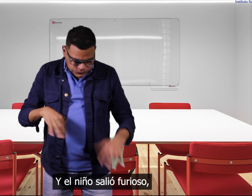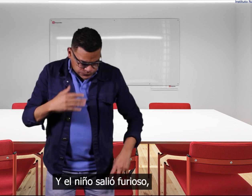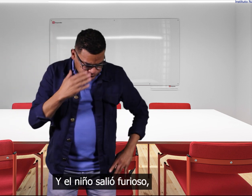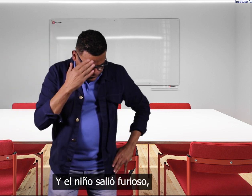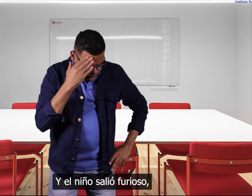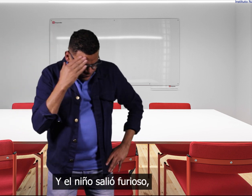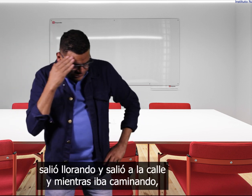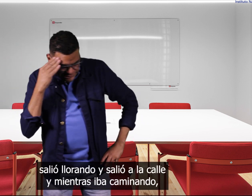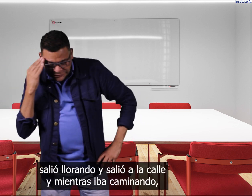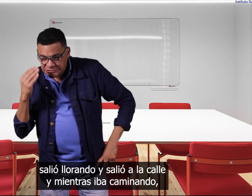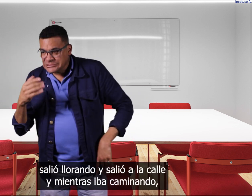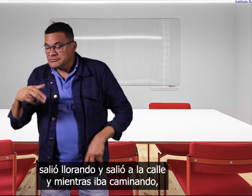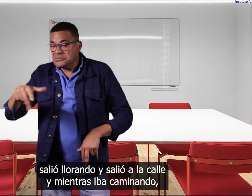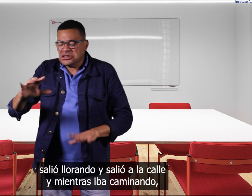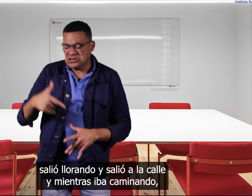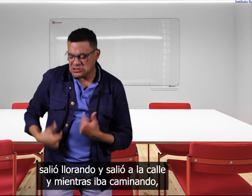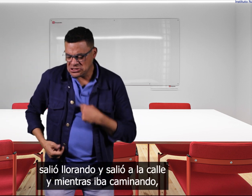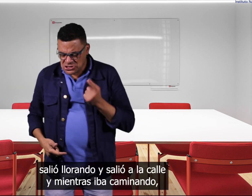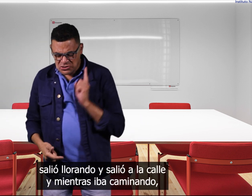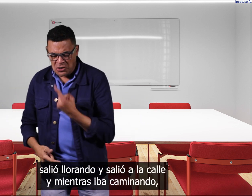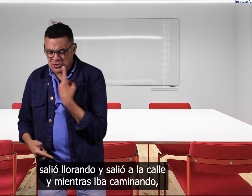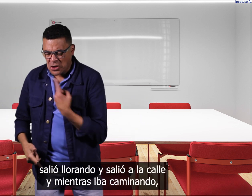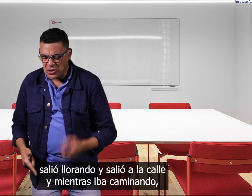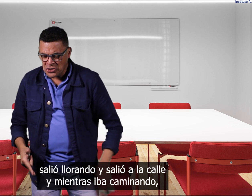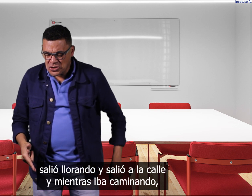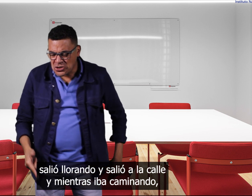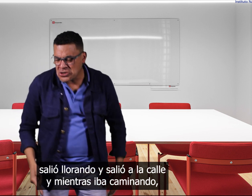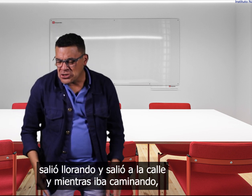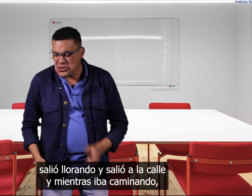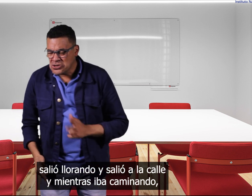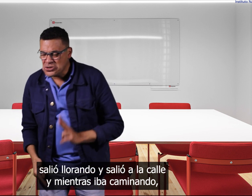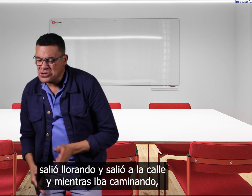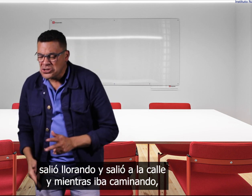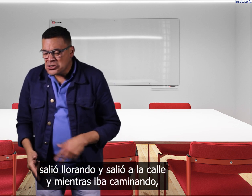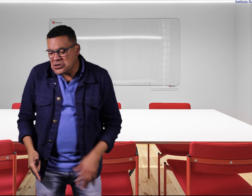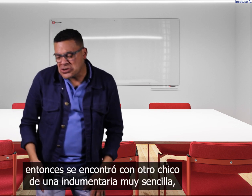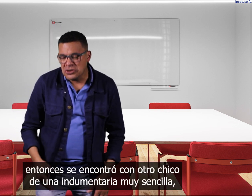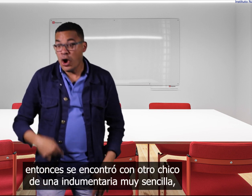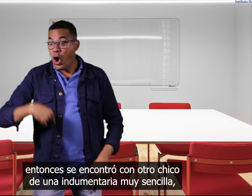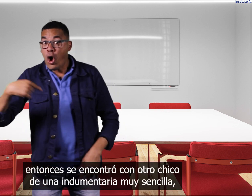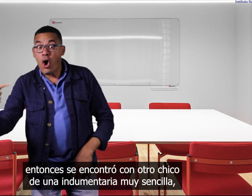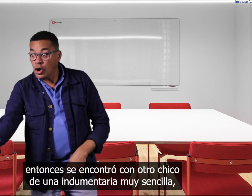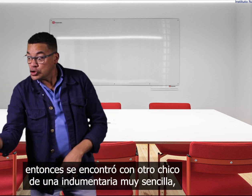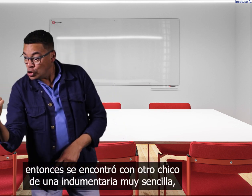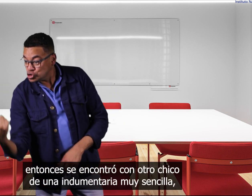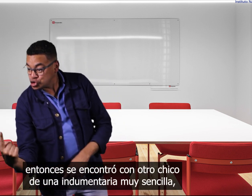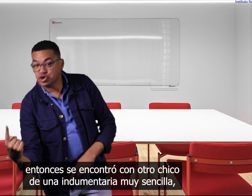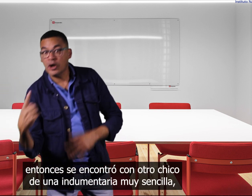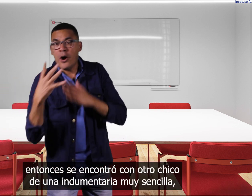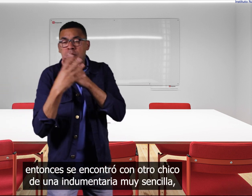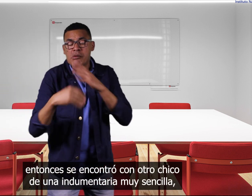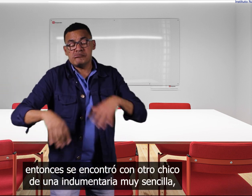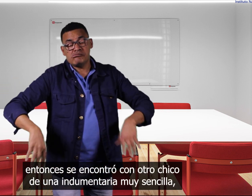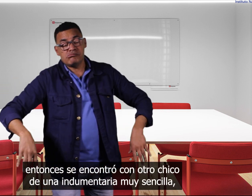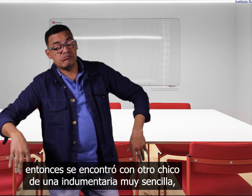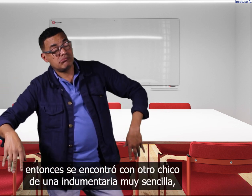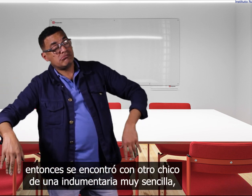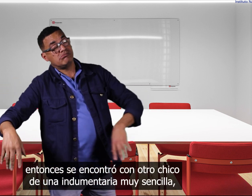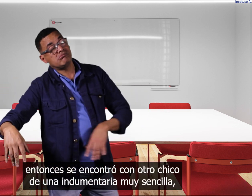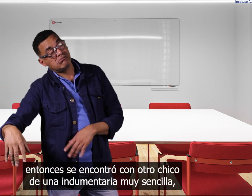salió llorando y salió a la calle y mientras iba caminando entonces se encontró con otro chico de una indumentaria